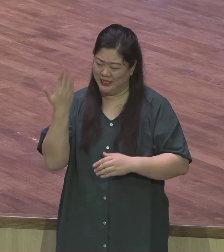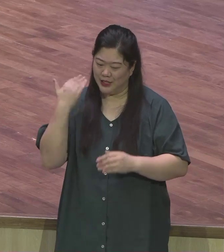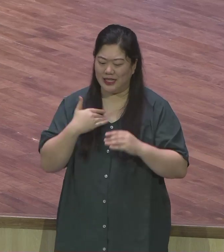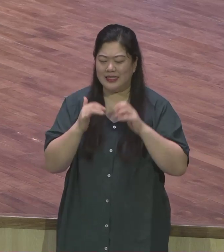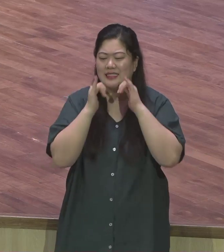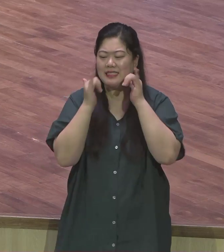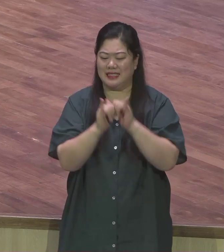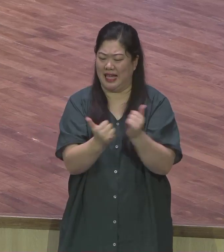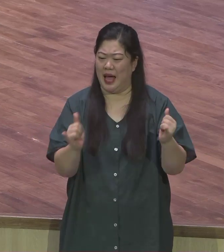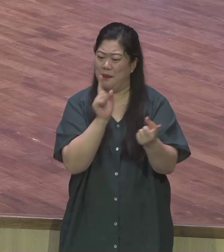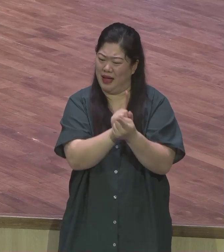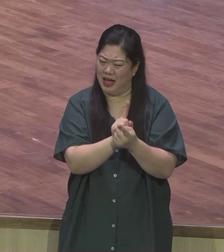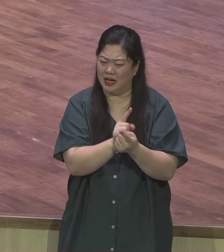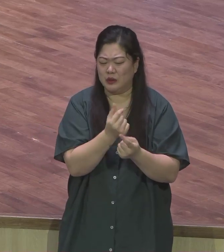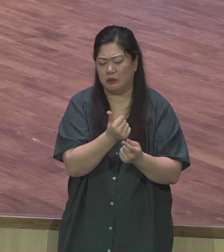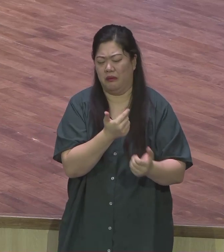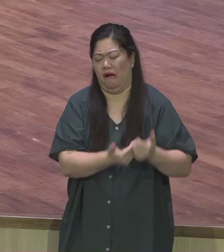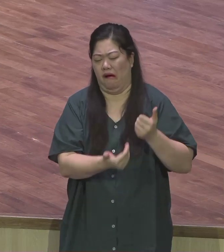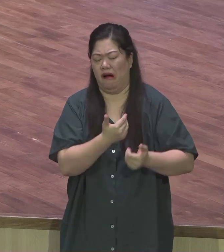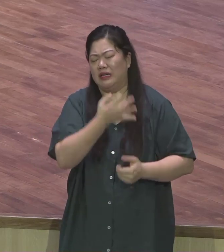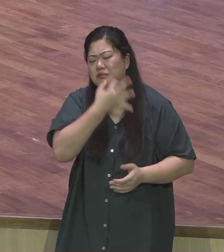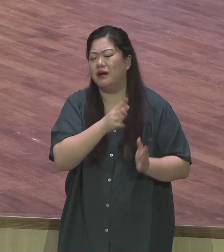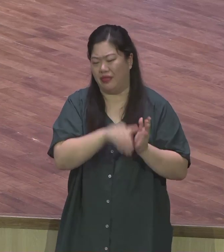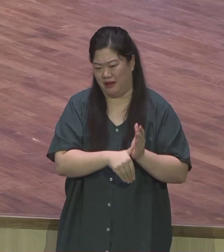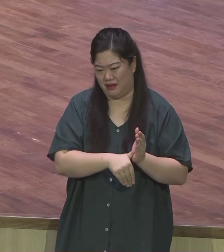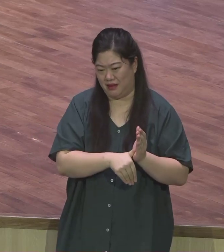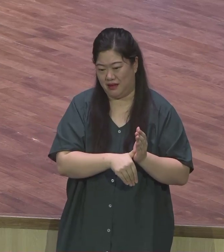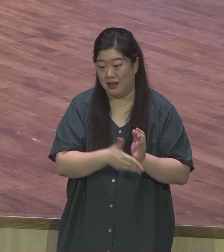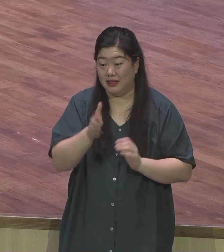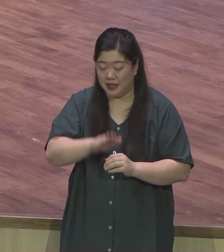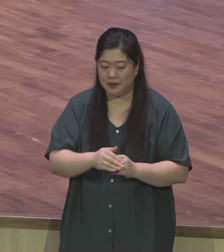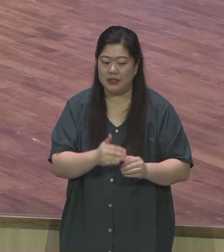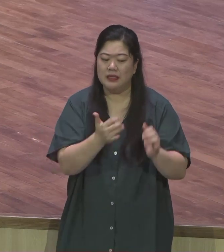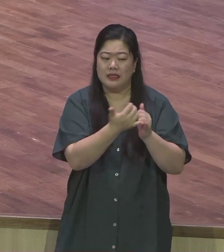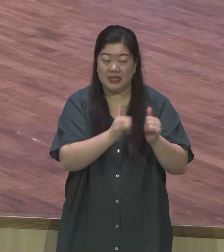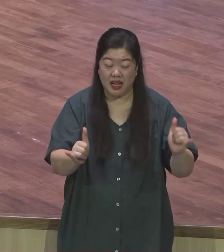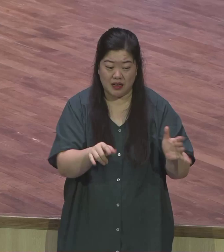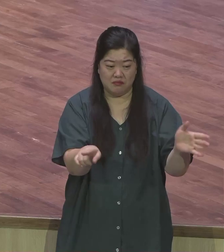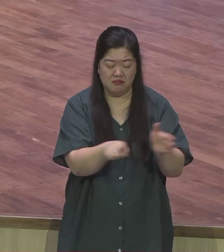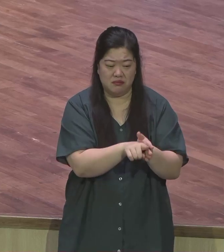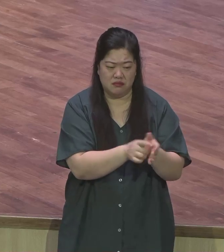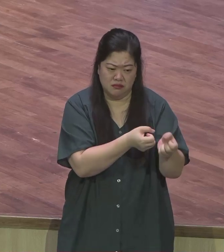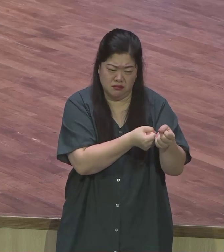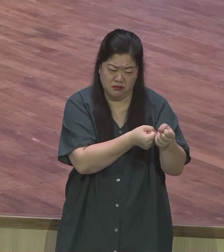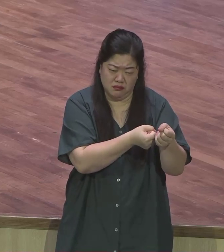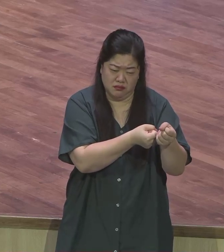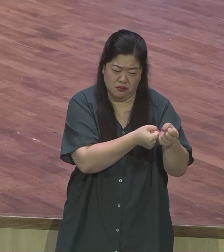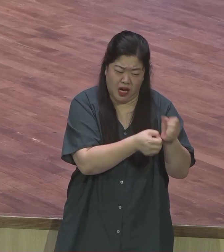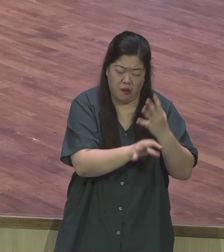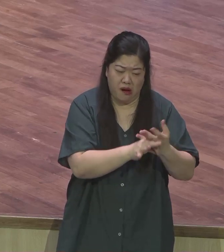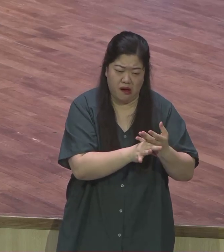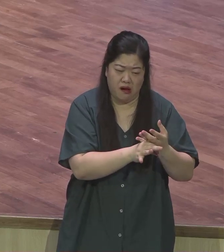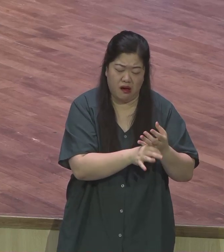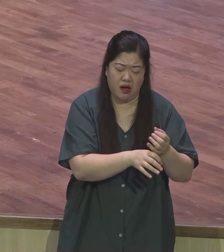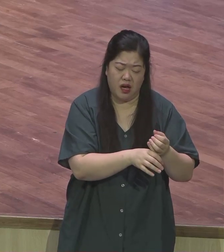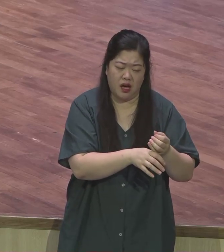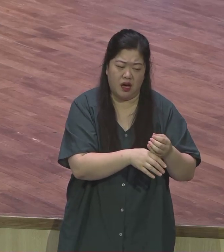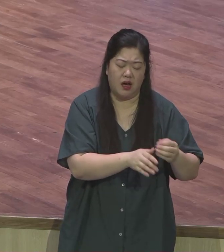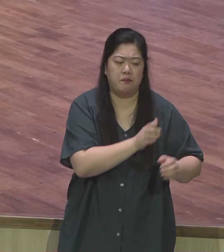사람을 두려워하면 올무에 걸리게 되거니와 여호와를 의지하는 자는 안전하리라 저는 이 말씀을 거의 한 1년